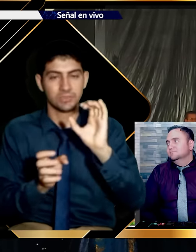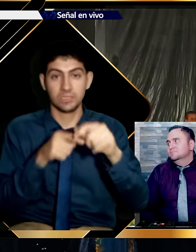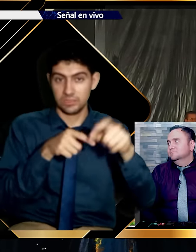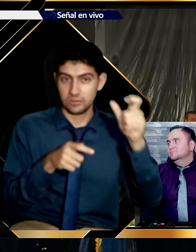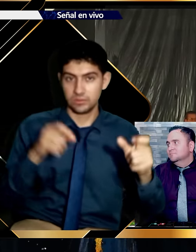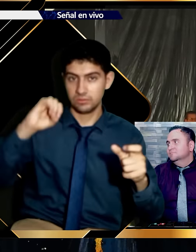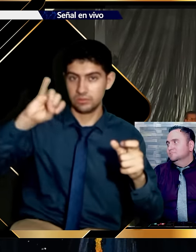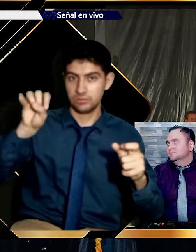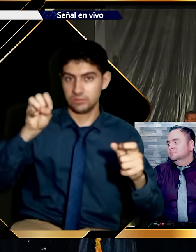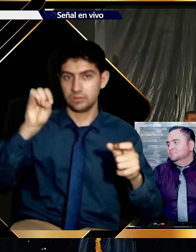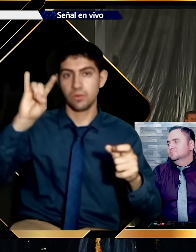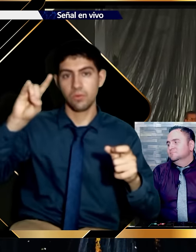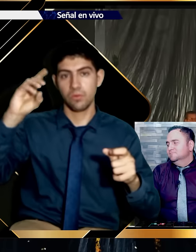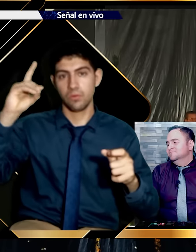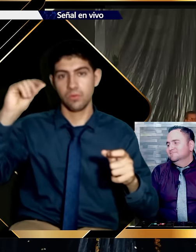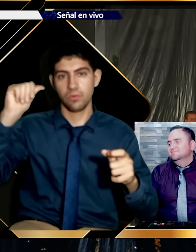Judas se marcha.